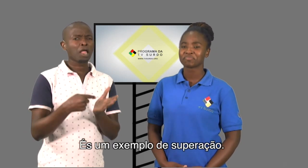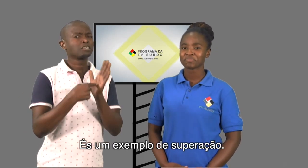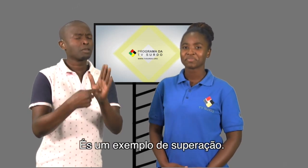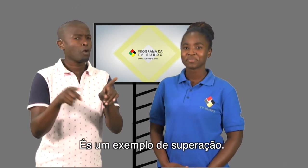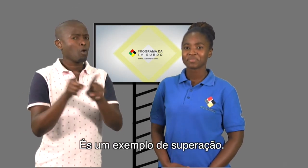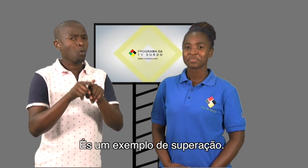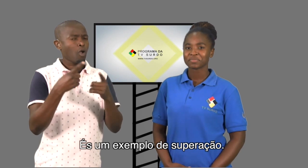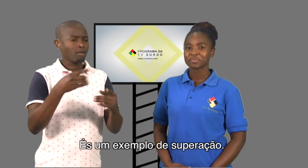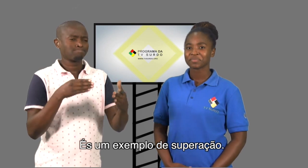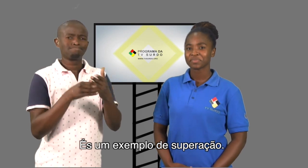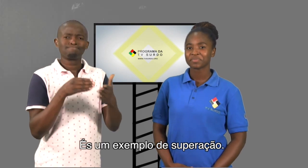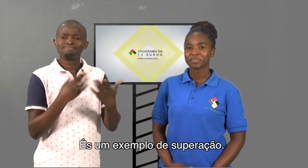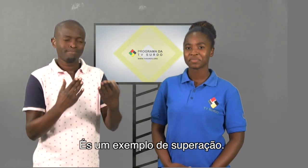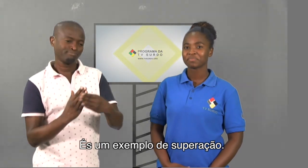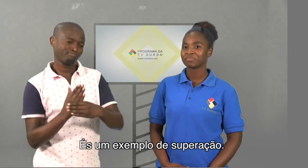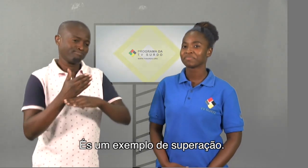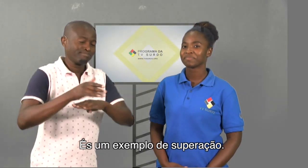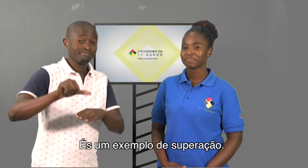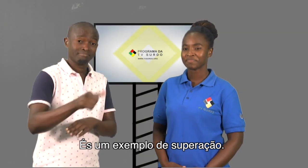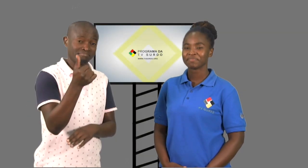és um exemplo de superação